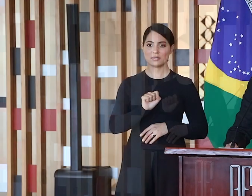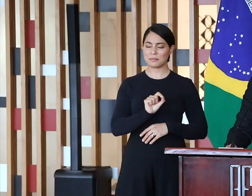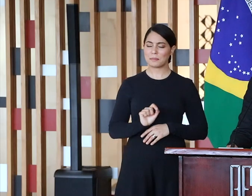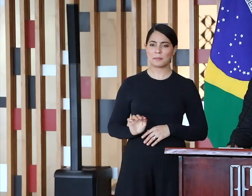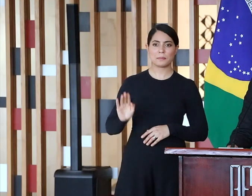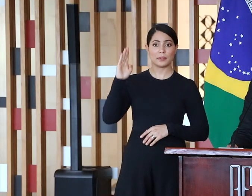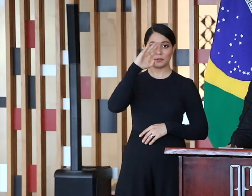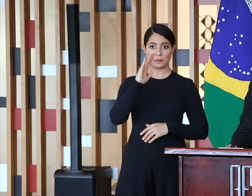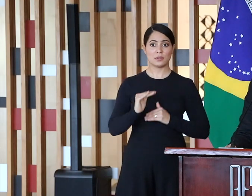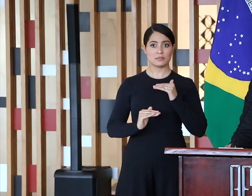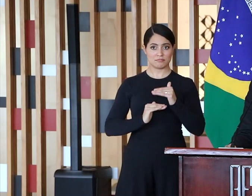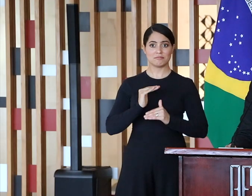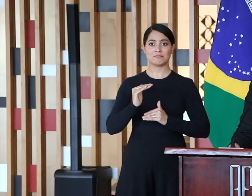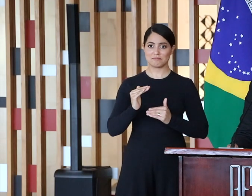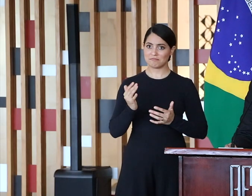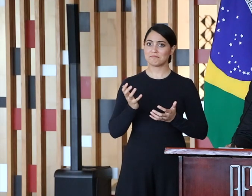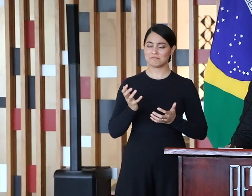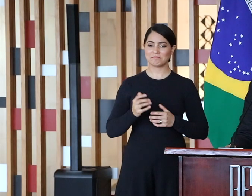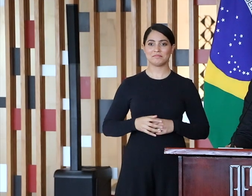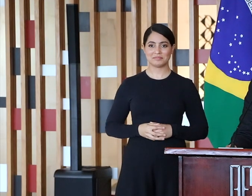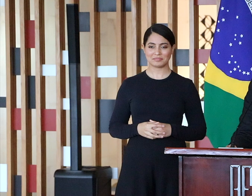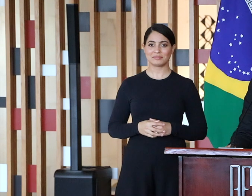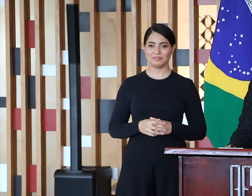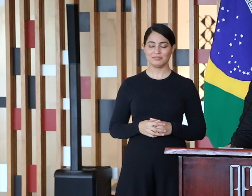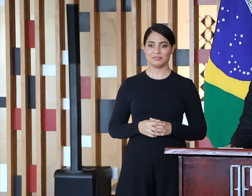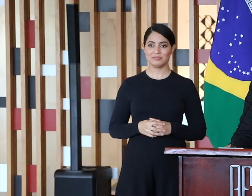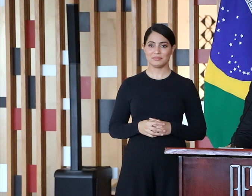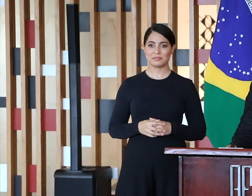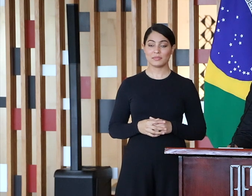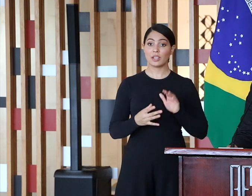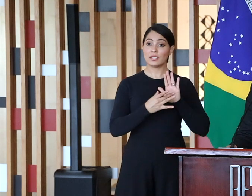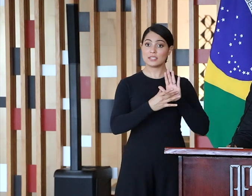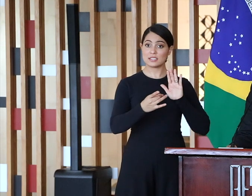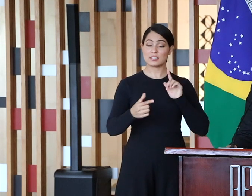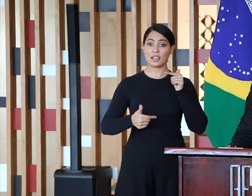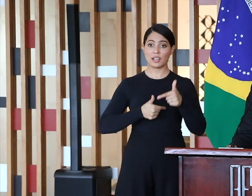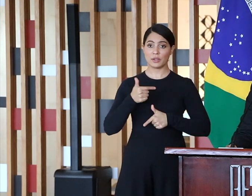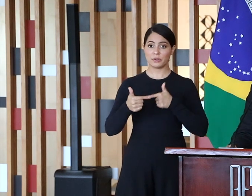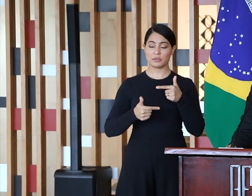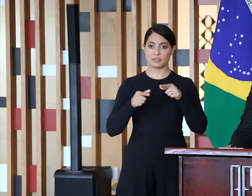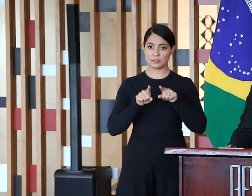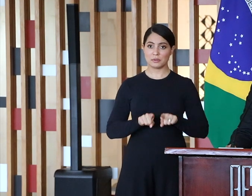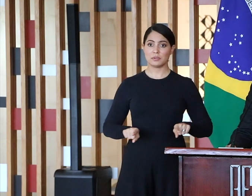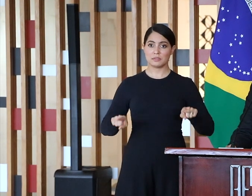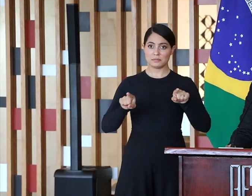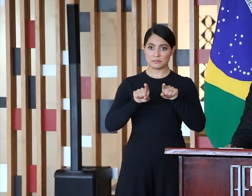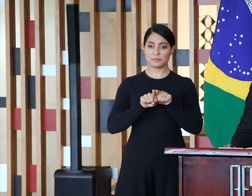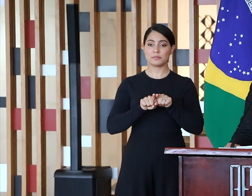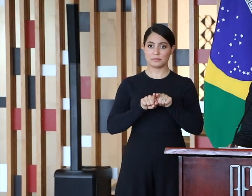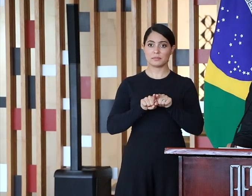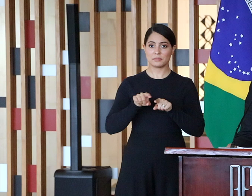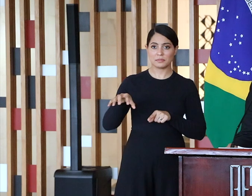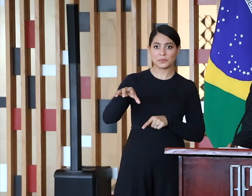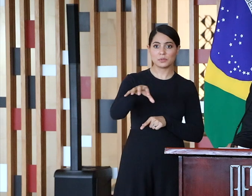Não posso deixar de destacar o trabalho em conjunto realizado com os principais sindicatos patronais